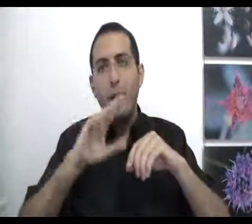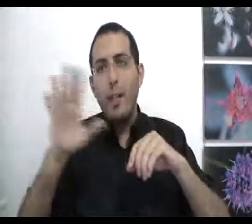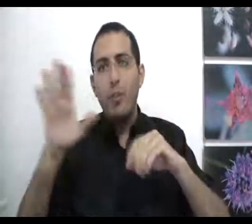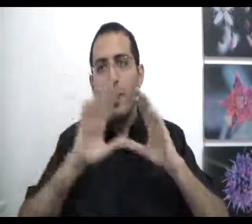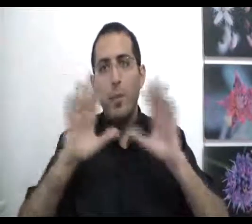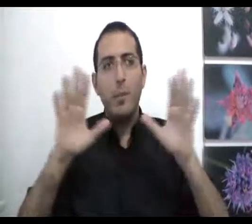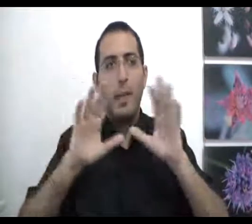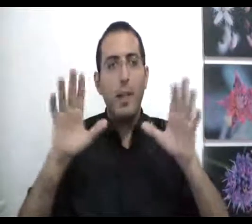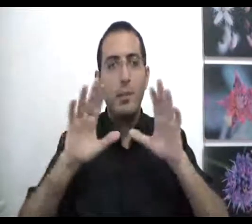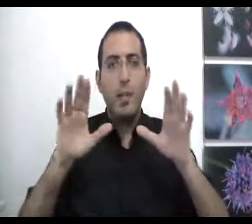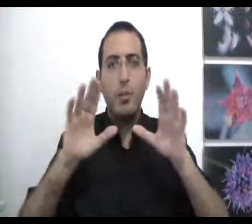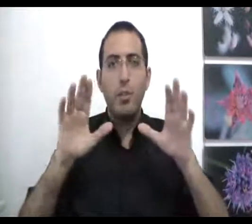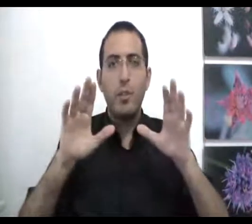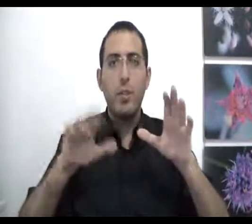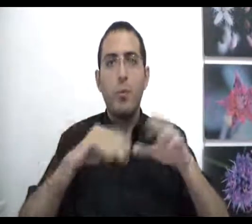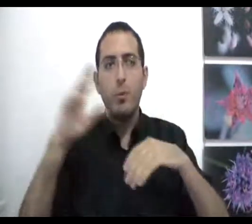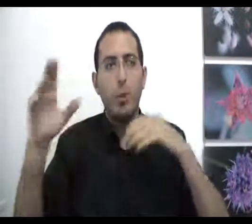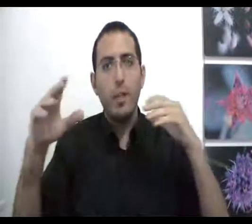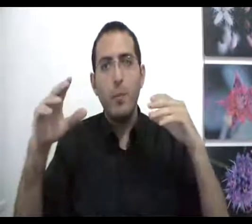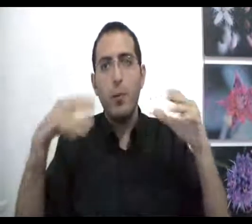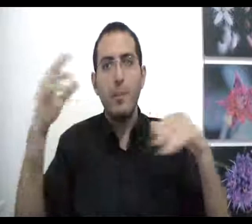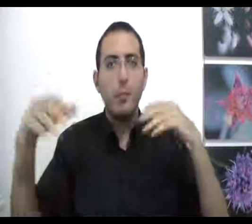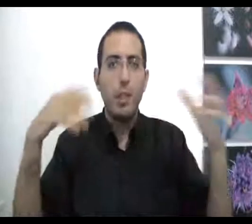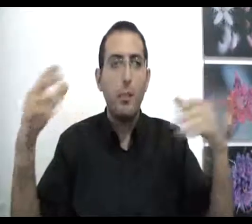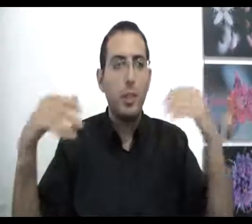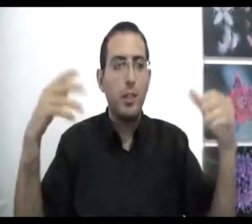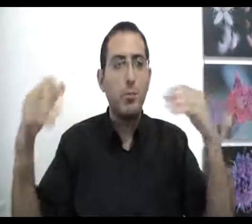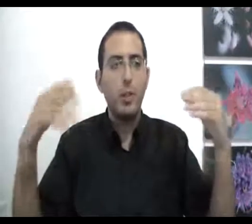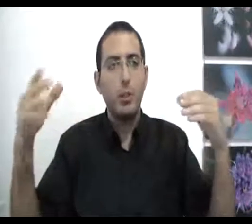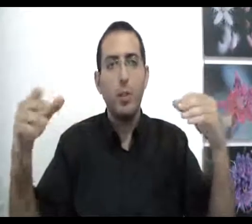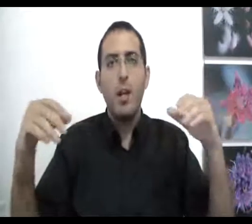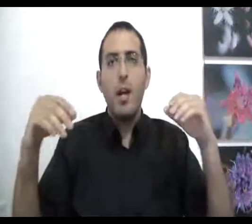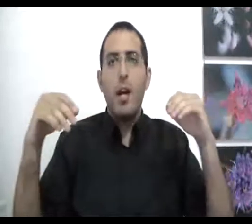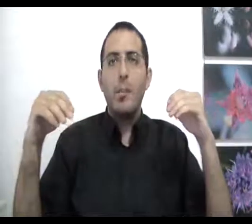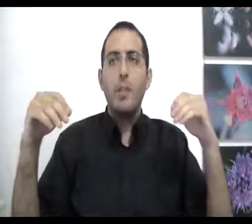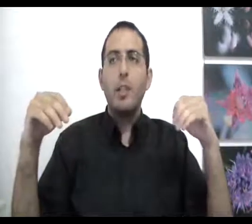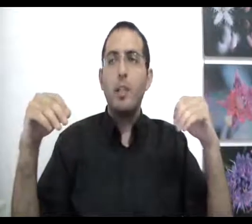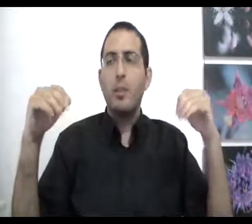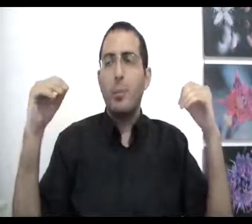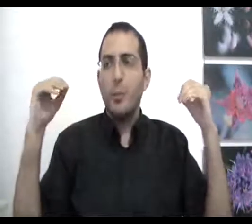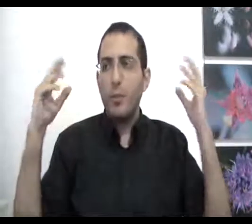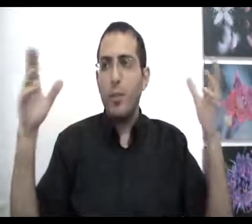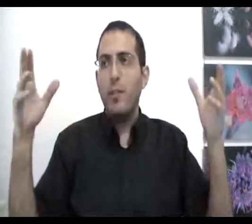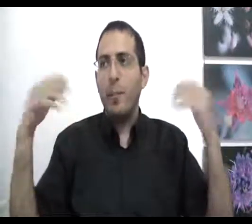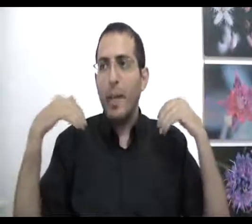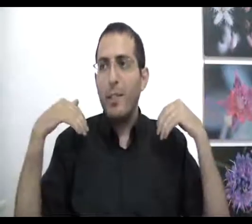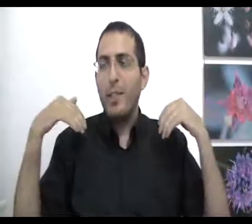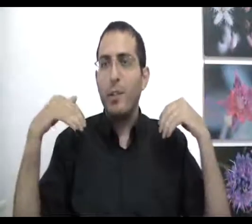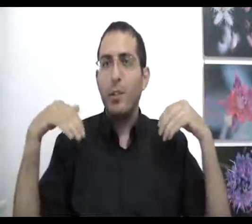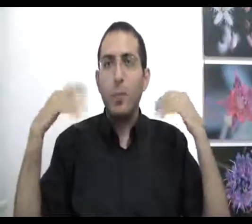להרגיש טוב, אני לא מדבר על הרצון להרגיש טוב כי הוא, גם הוא כל הזמן משתנה משנה את הצורה שלו אני אומר שיש בסופו של דבר ברמת הרצונות מי